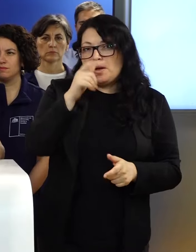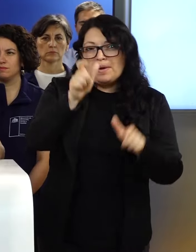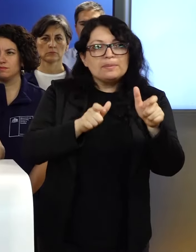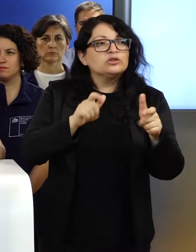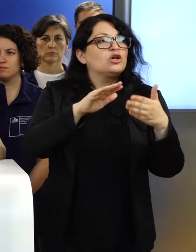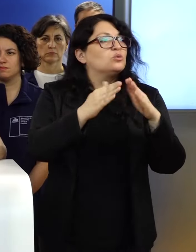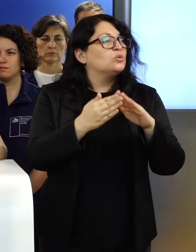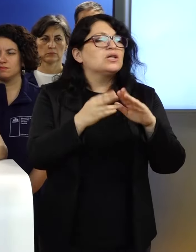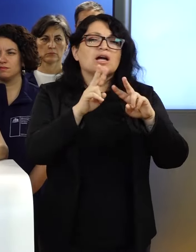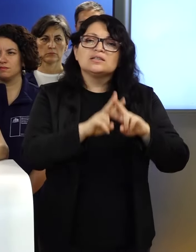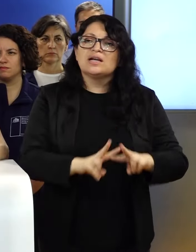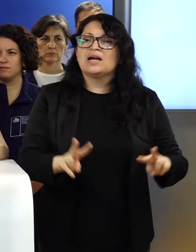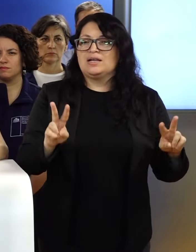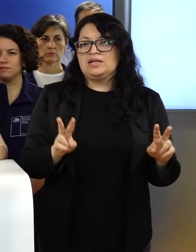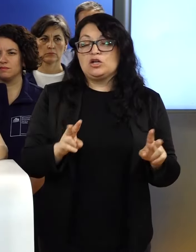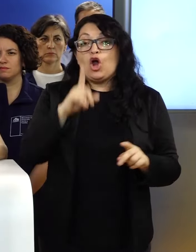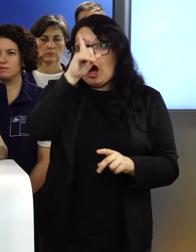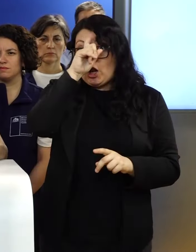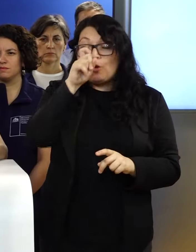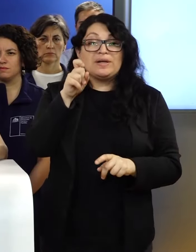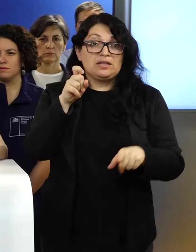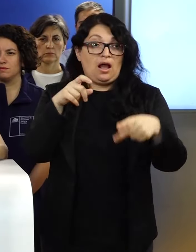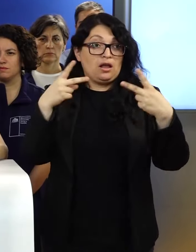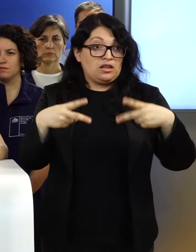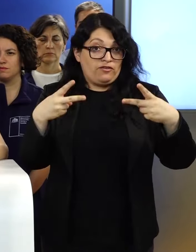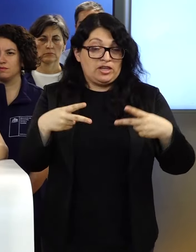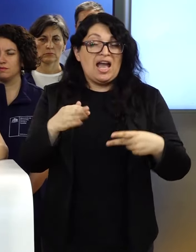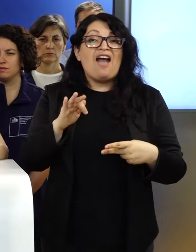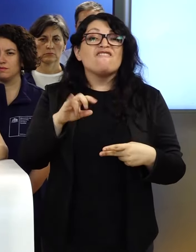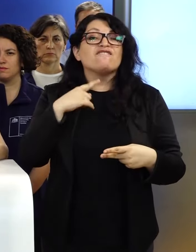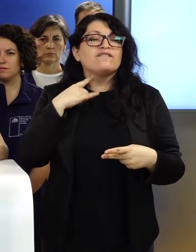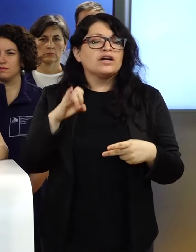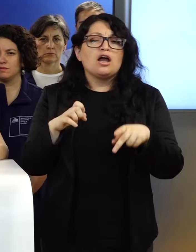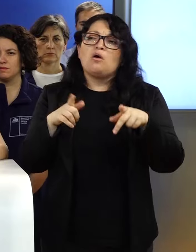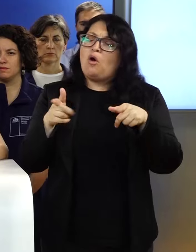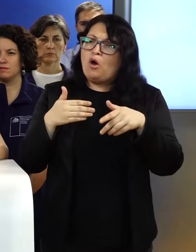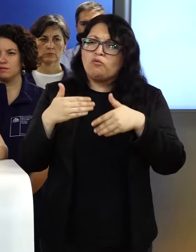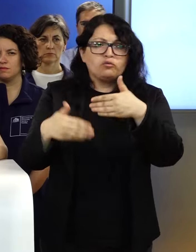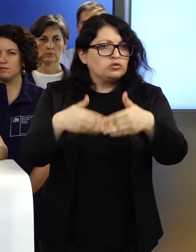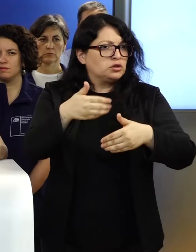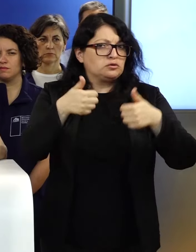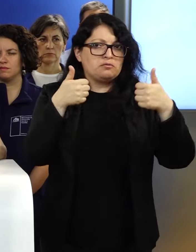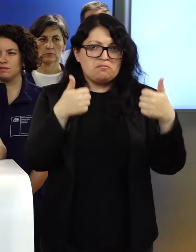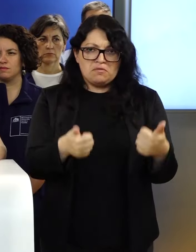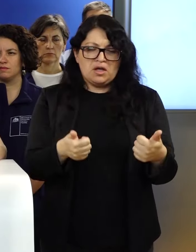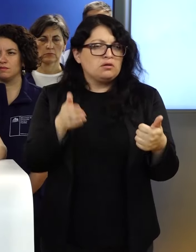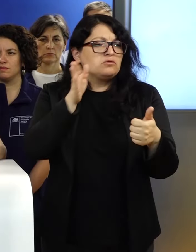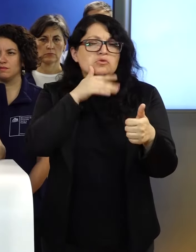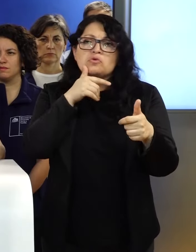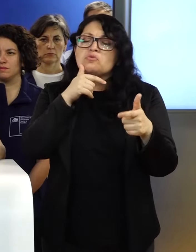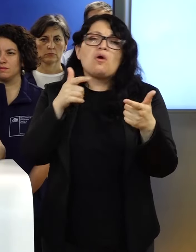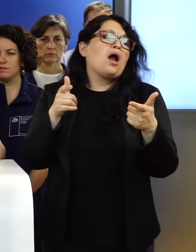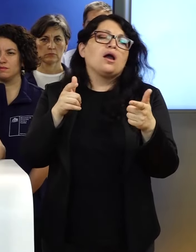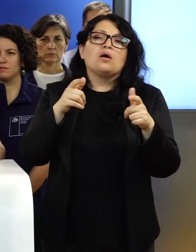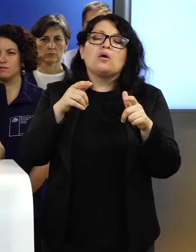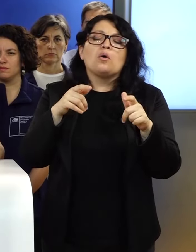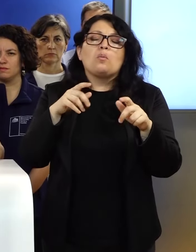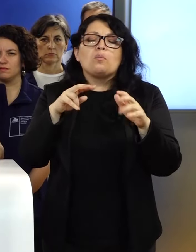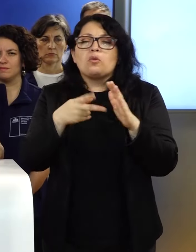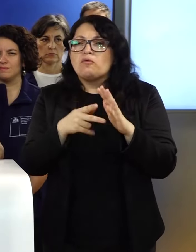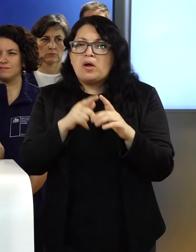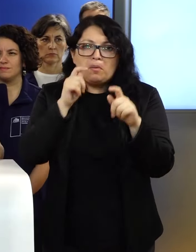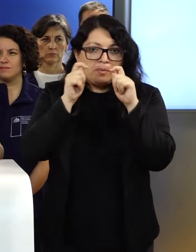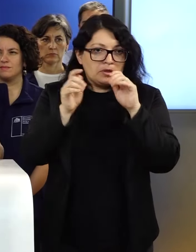comunidad, el hospital Frique, Gustavo Frique, está funcionando y no está bajo riesgo salvo las